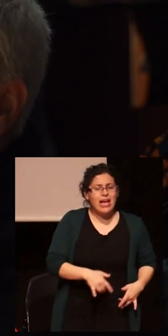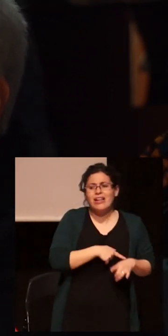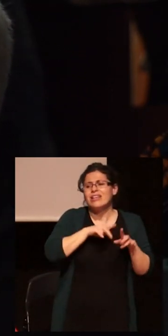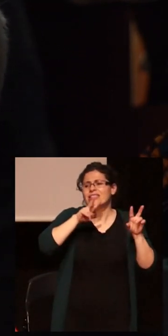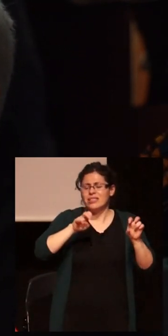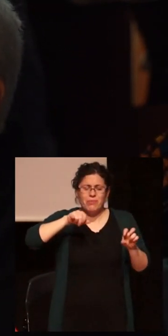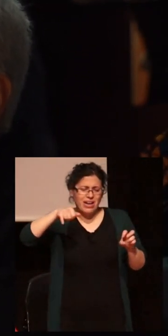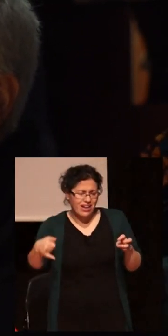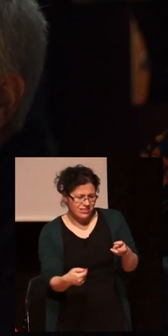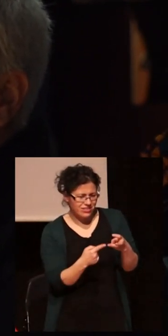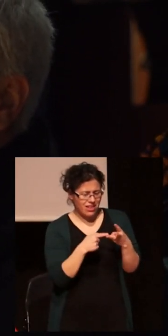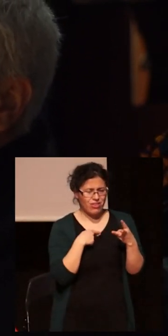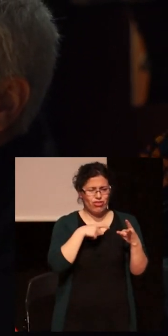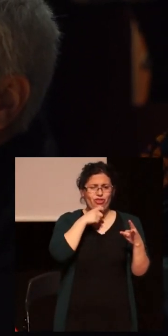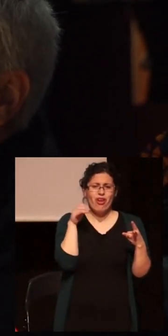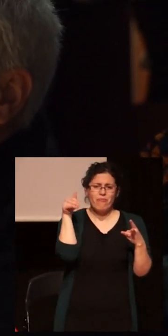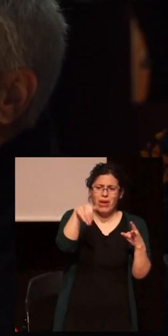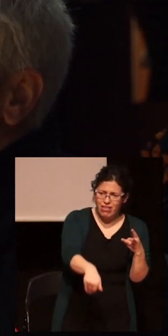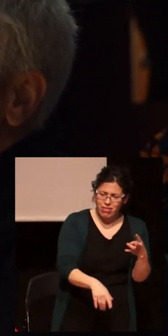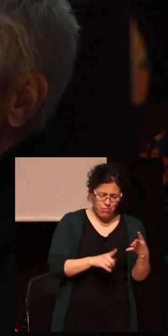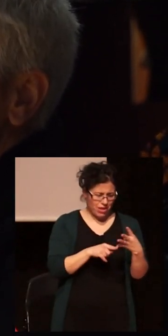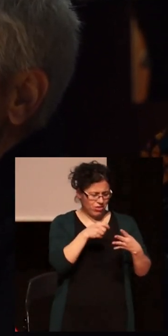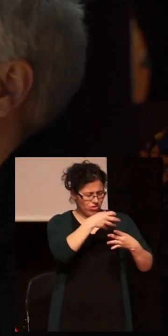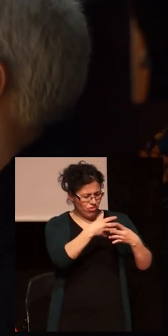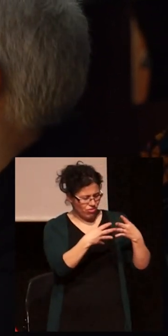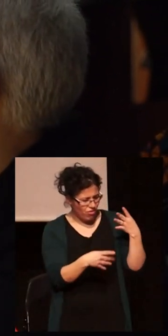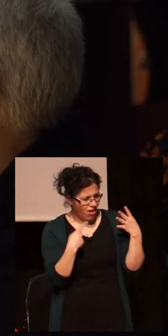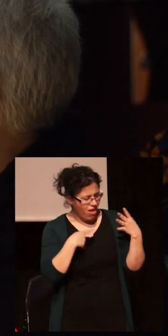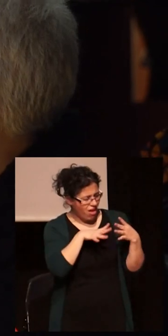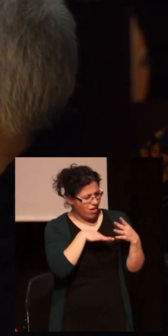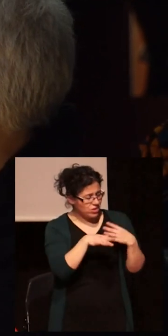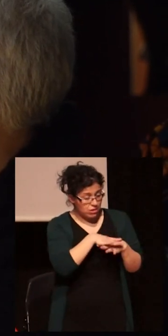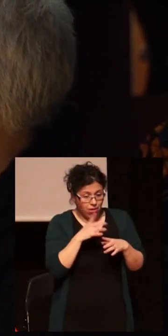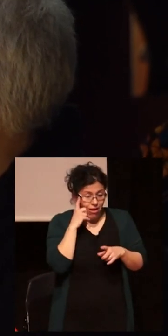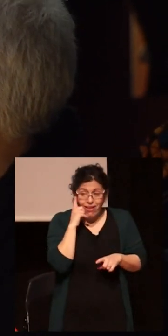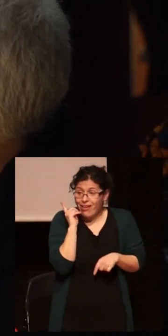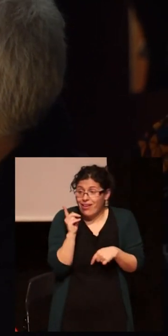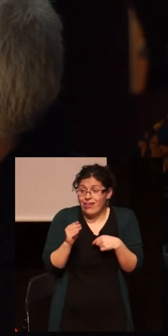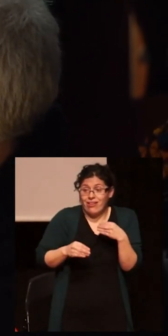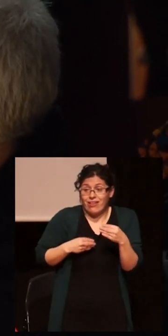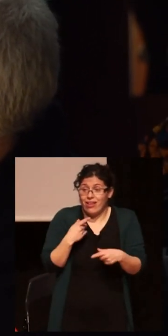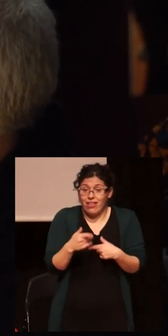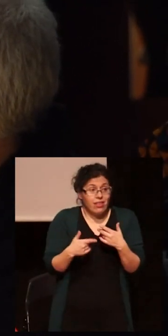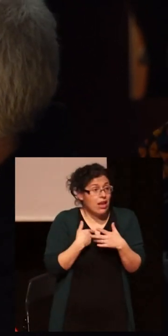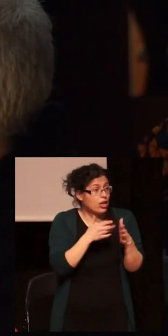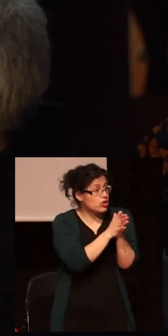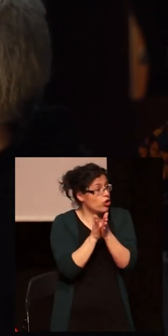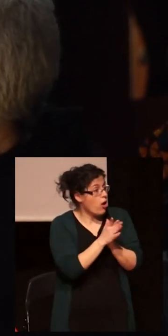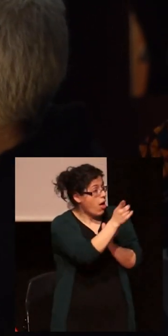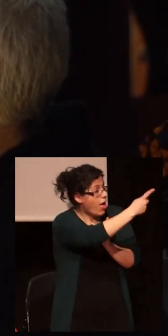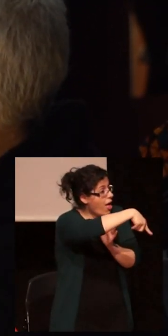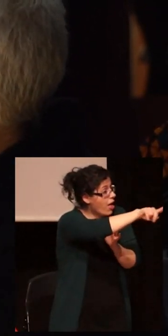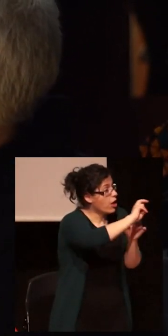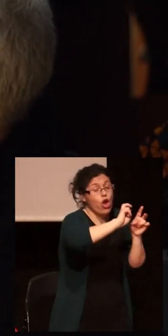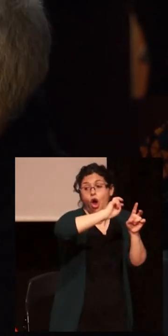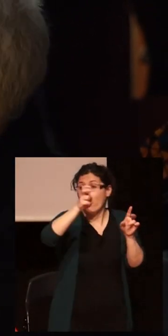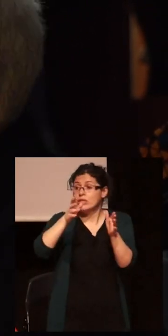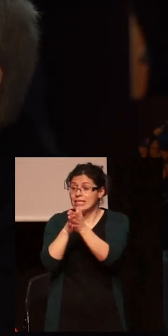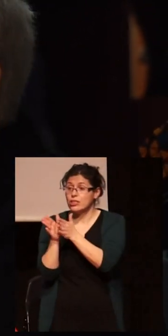envejecimiento. Todos esos contextos que son nuestra cotidianidad, de las compañeras que estáis aquí y de las otras compañeras que estamos atendiendo,